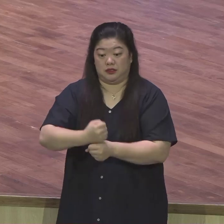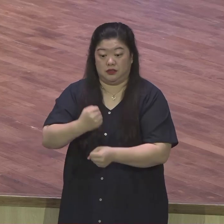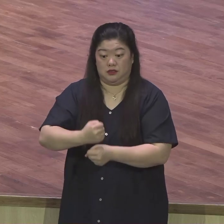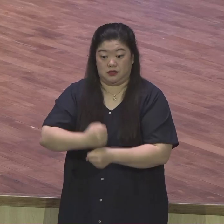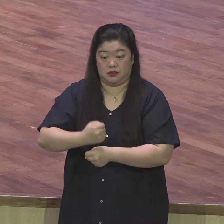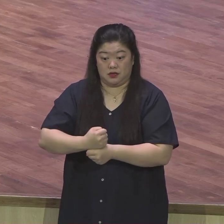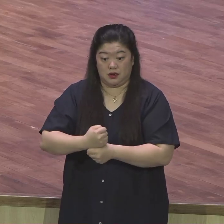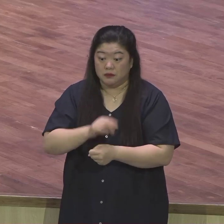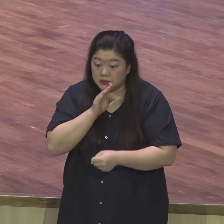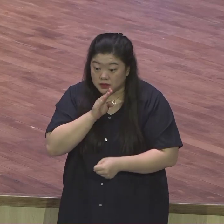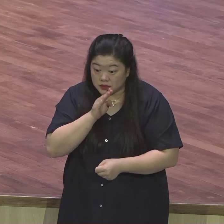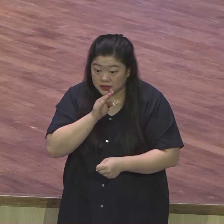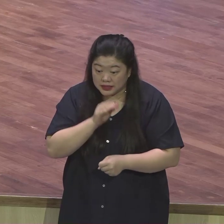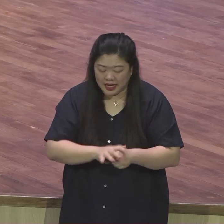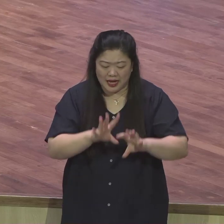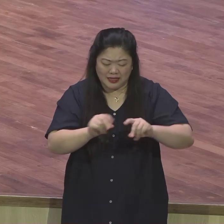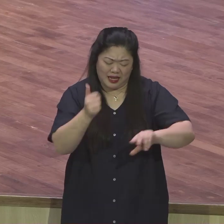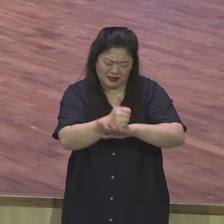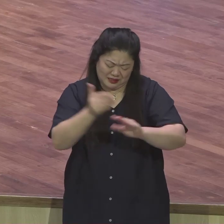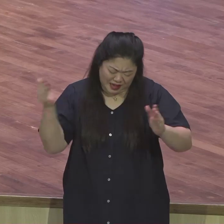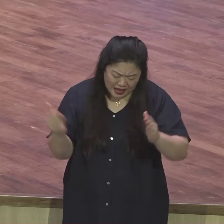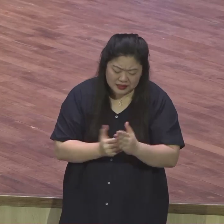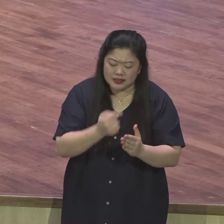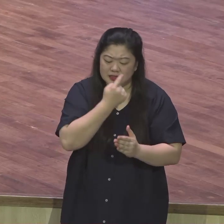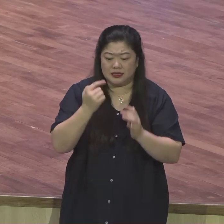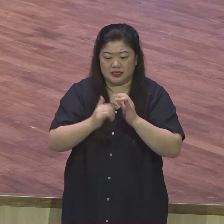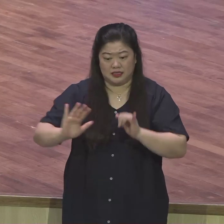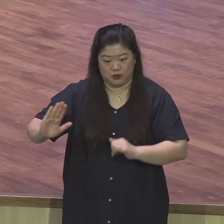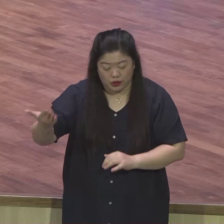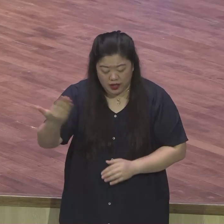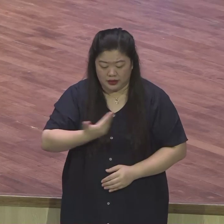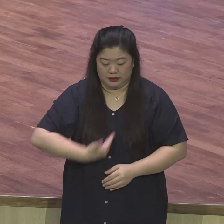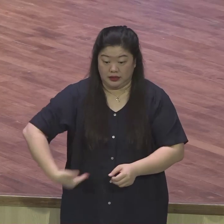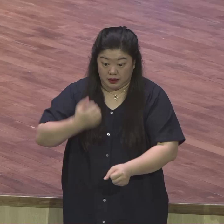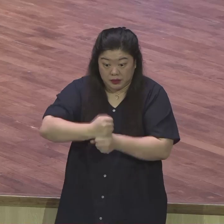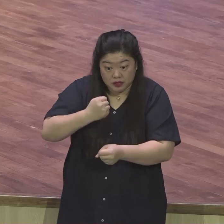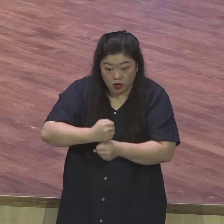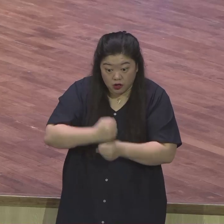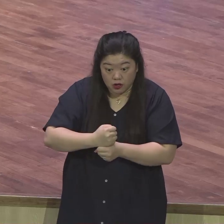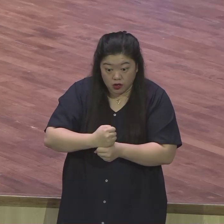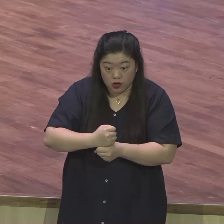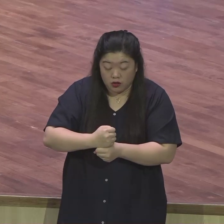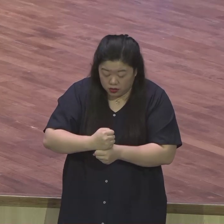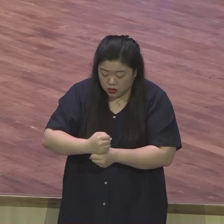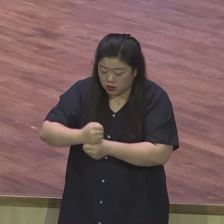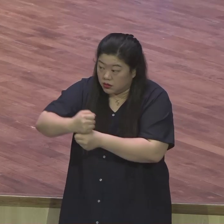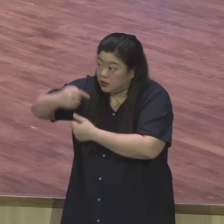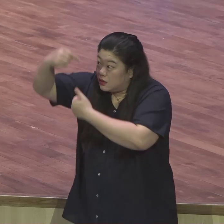받았다. 어떻게 보내셔 받았냐 하나님의 큰 구원 계획 속에 보내심을 받았다.